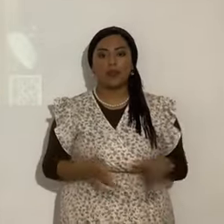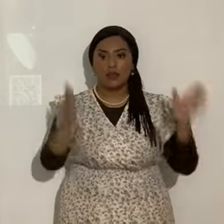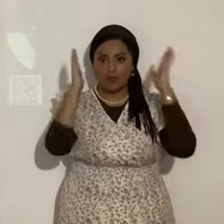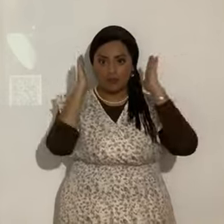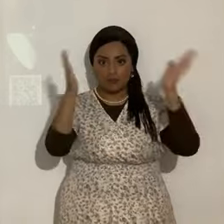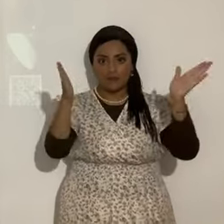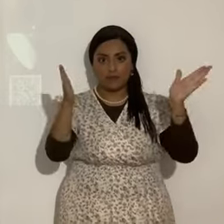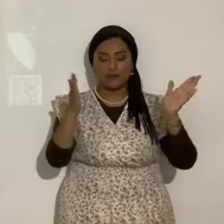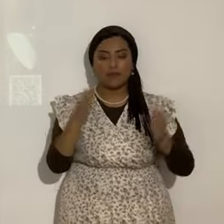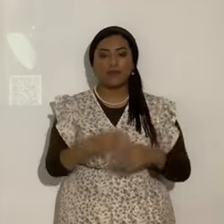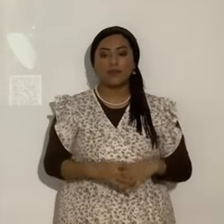atención.